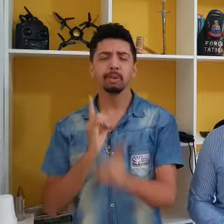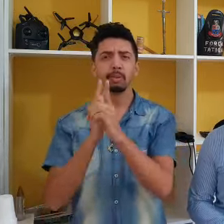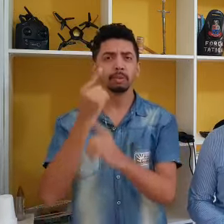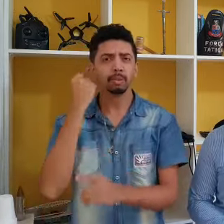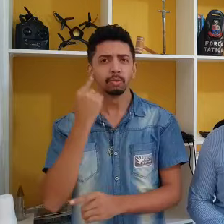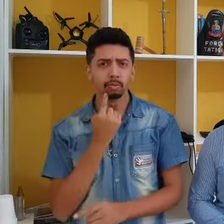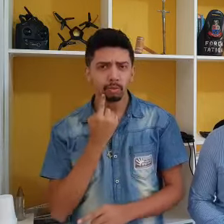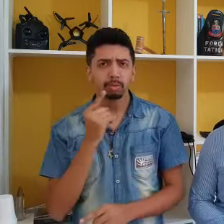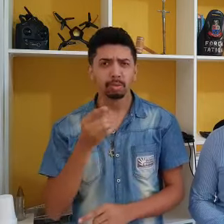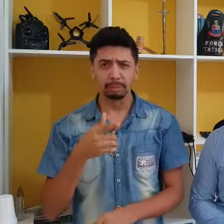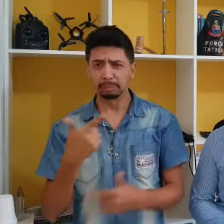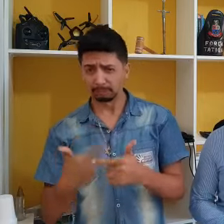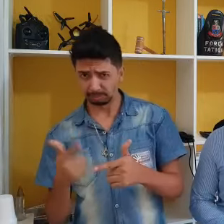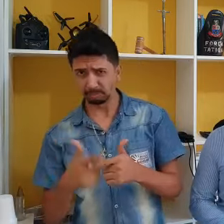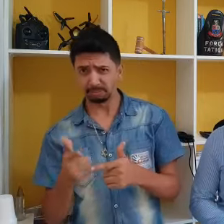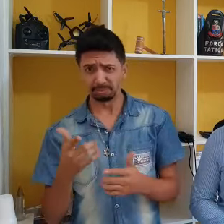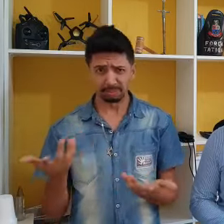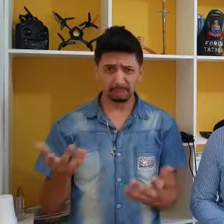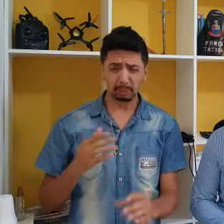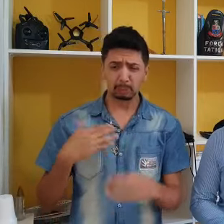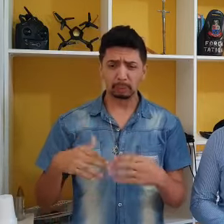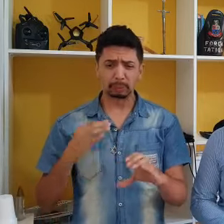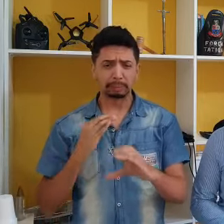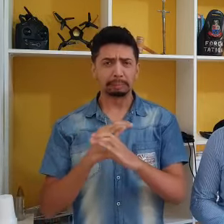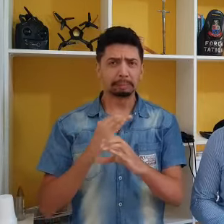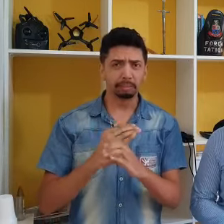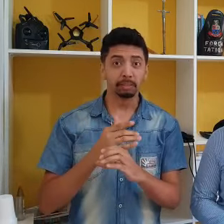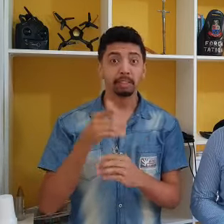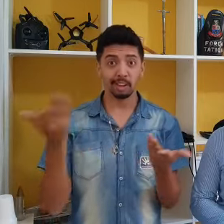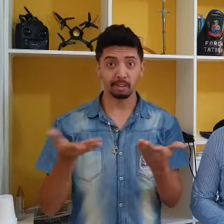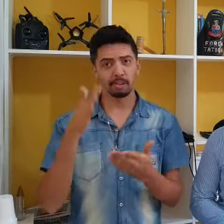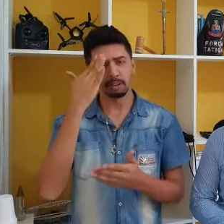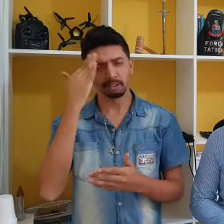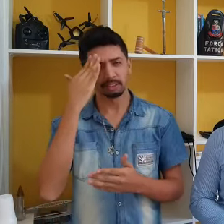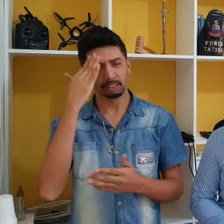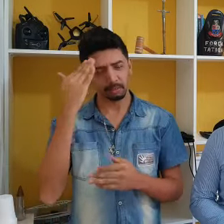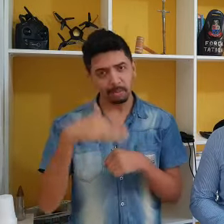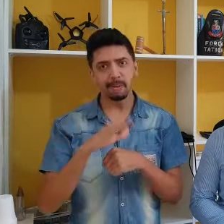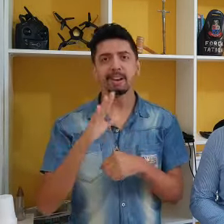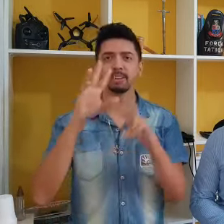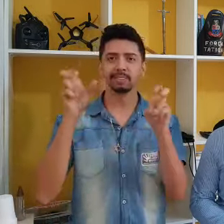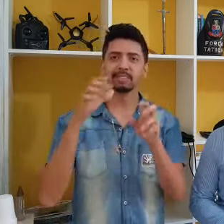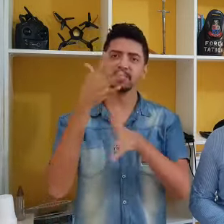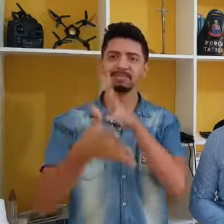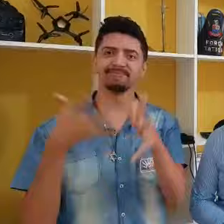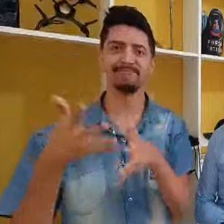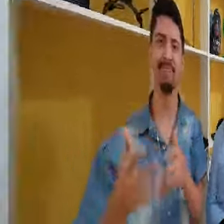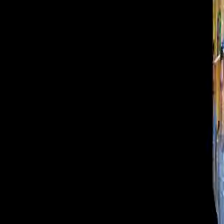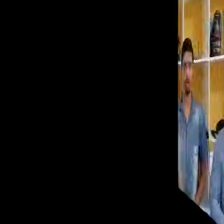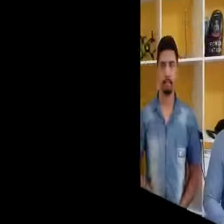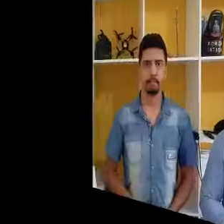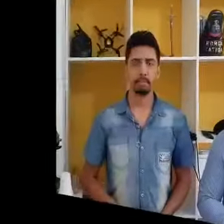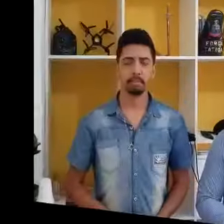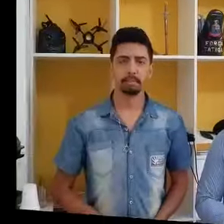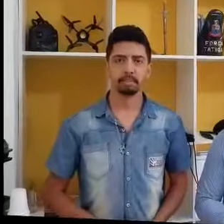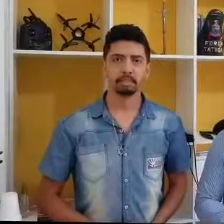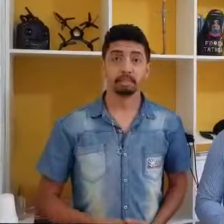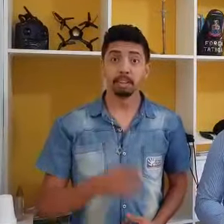problemas? Nesse vídeo, saiba um pouco mais sobre Libras. O Brasil,